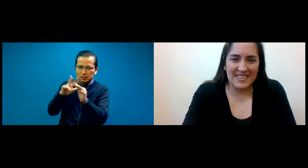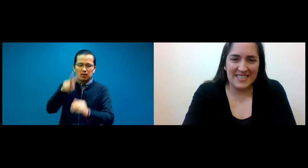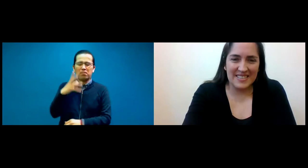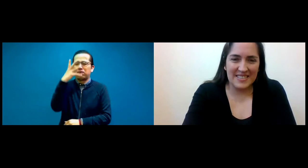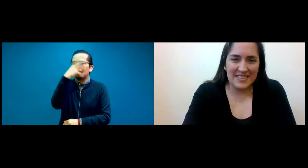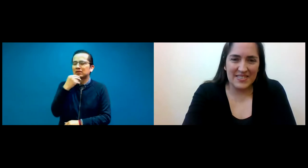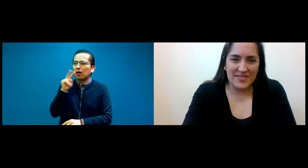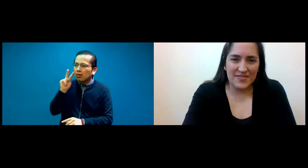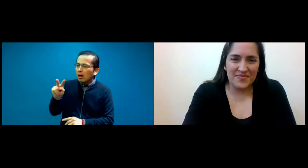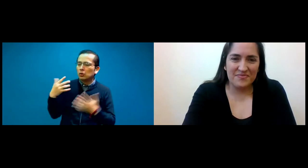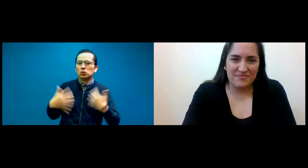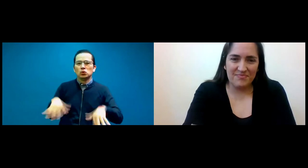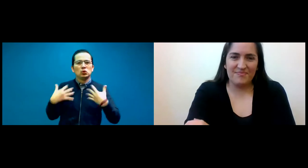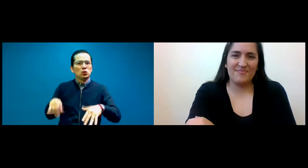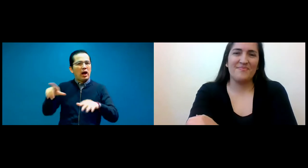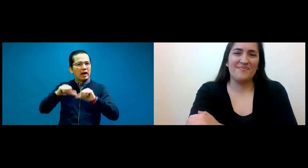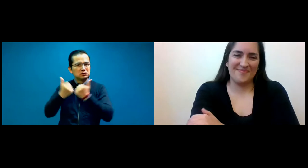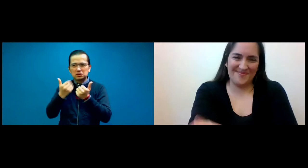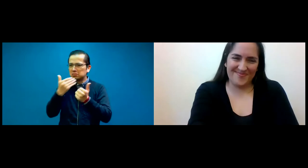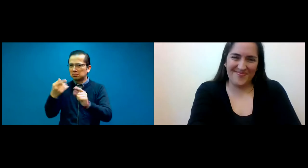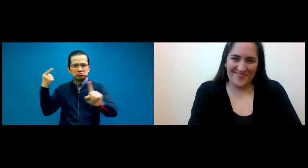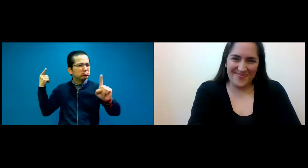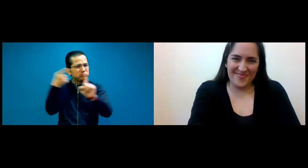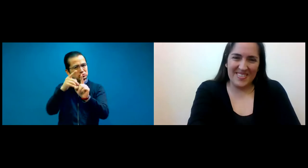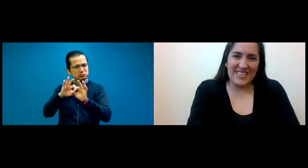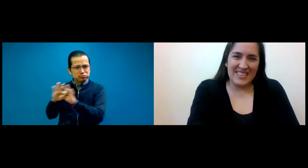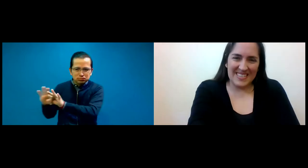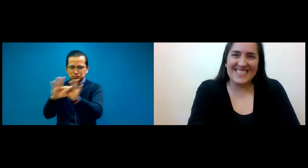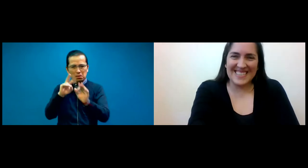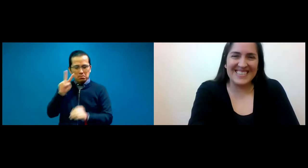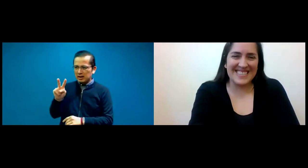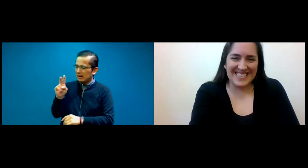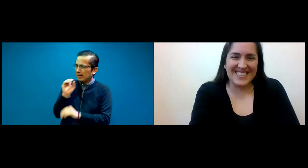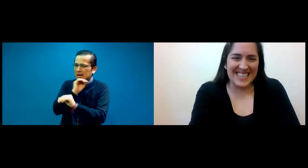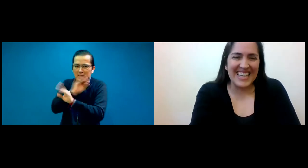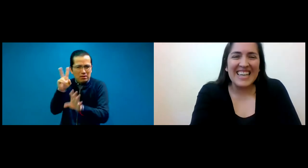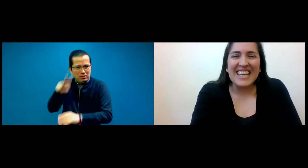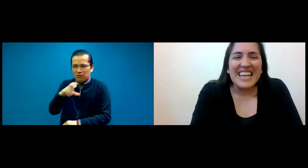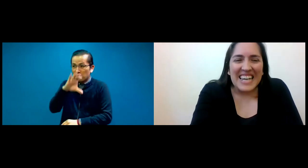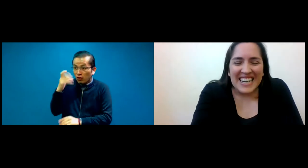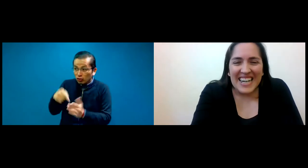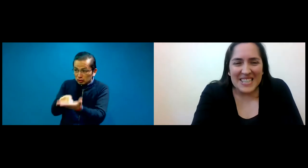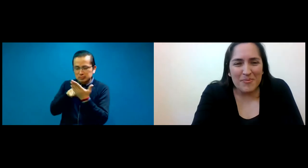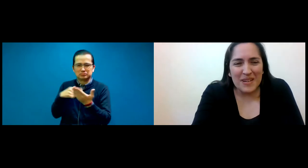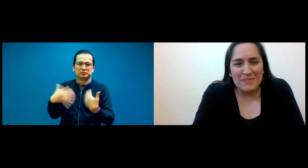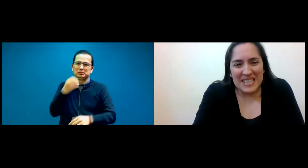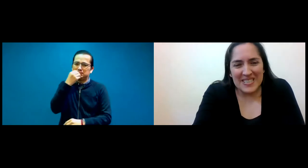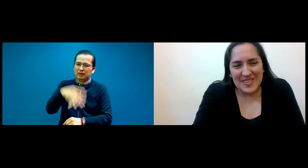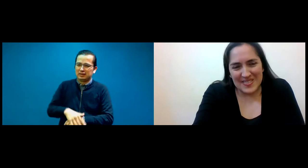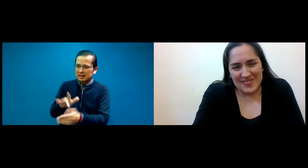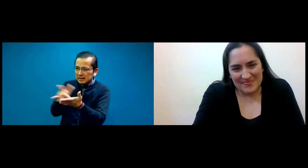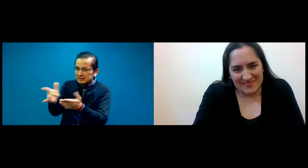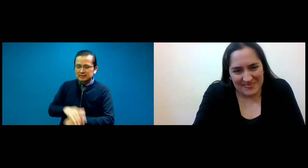asociaciones trabajan por un bien mayor. Se les ven las caras. Les encantó ver las fotos. Muchísimas gracias, Laura. Gracias por la